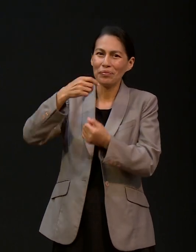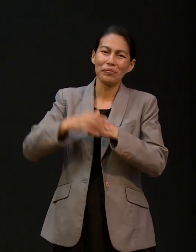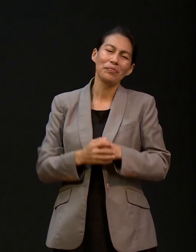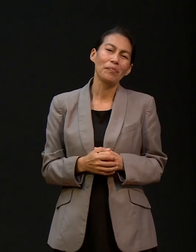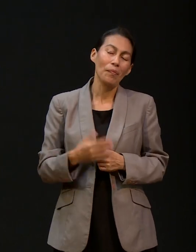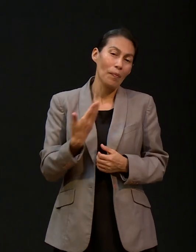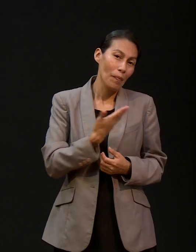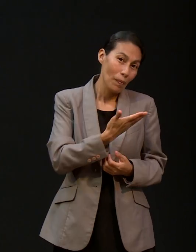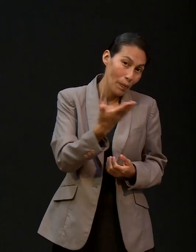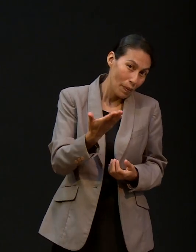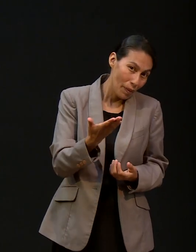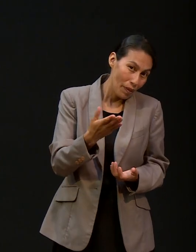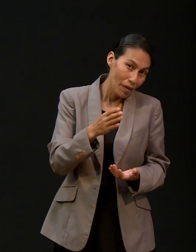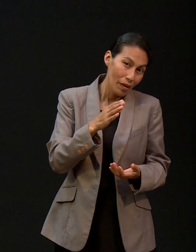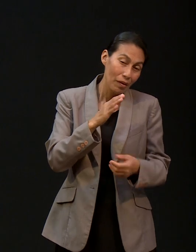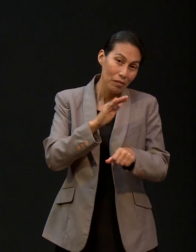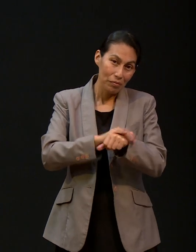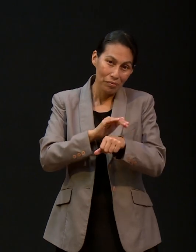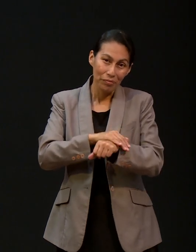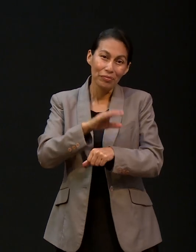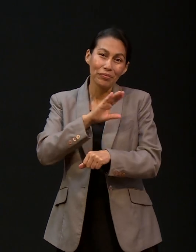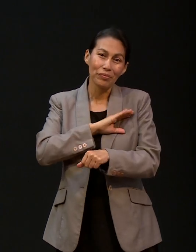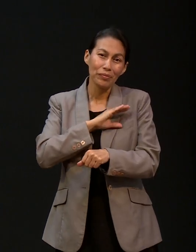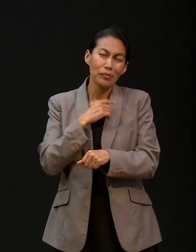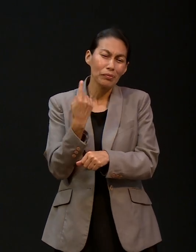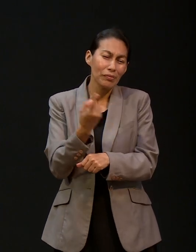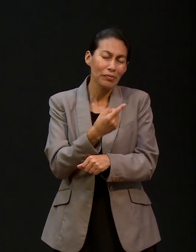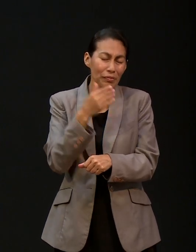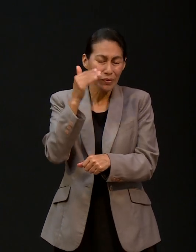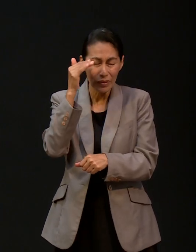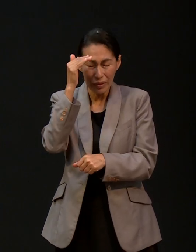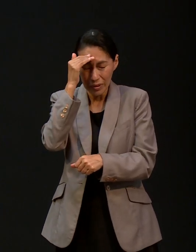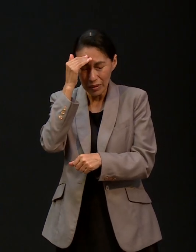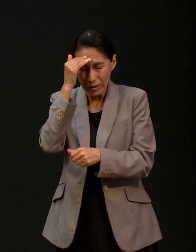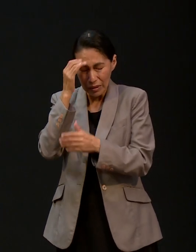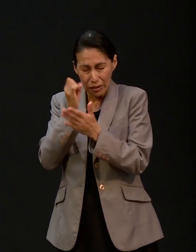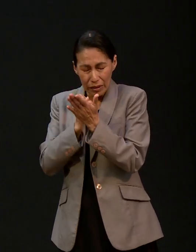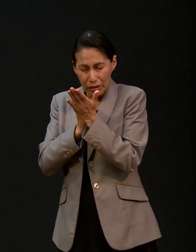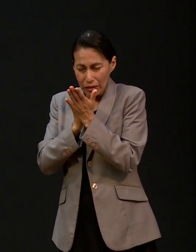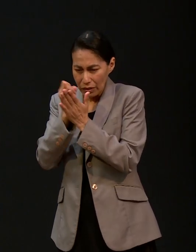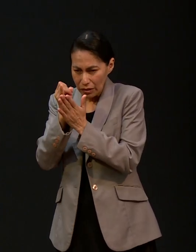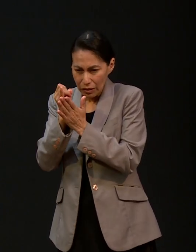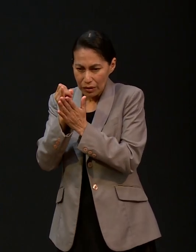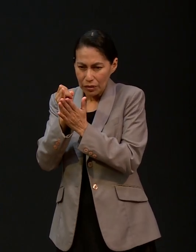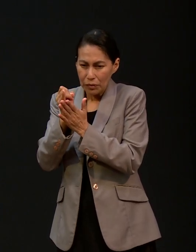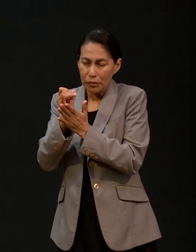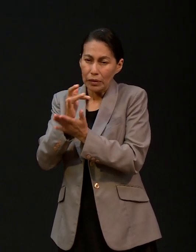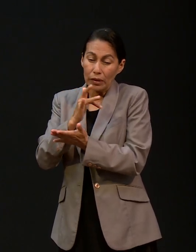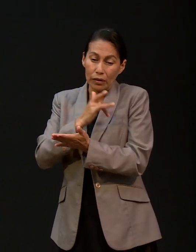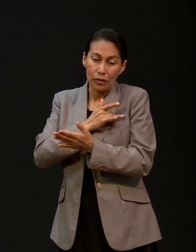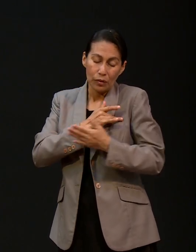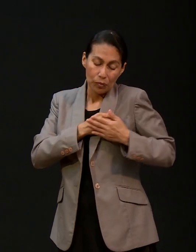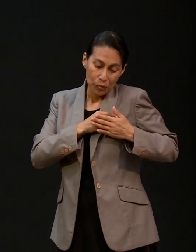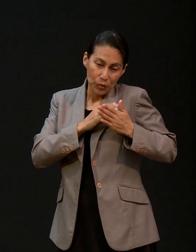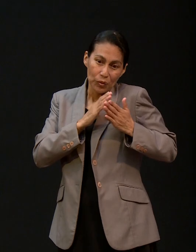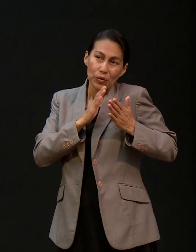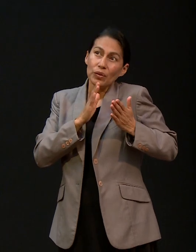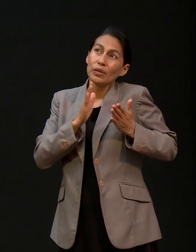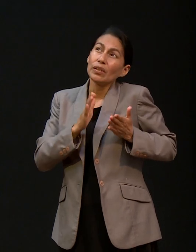ponernos a pensar seriamente en invocar constantemente al Señor de lo más profundo del corazón es